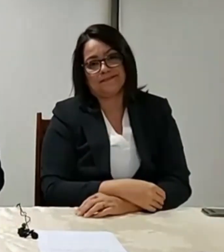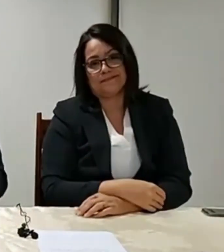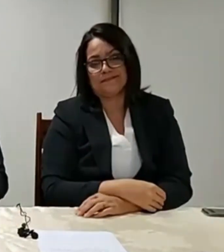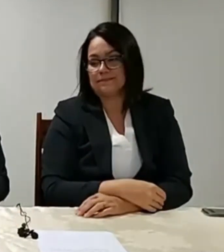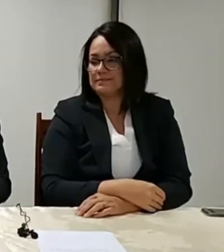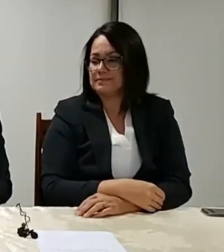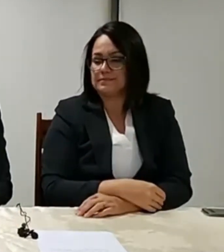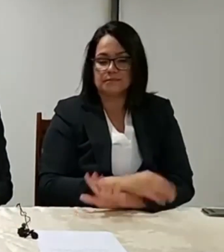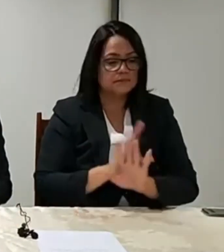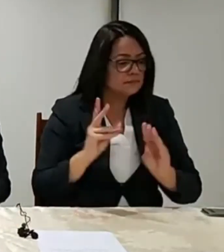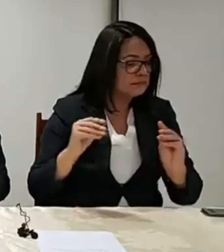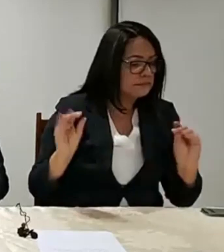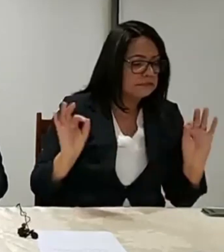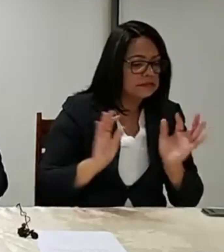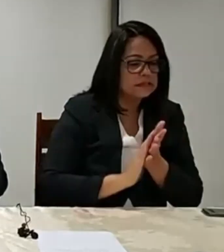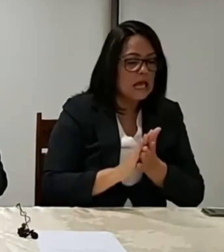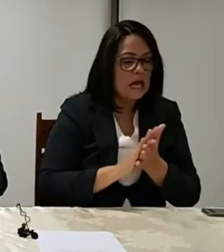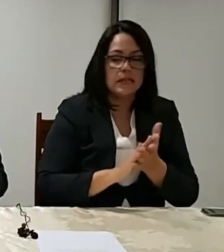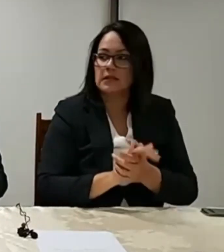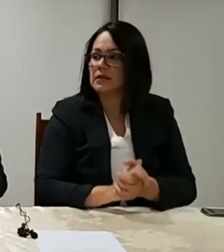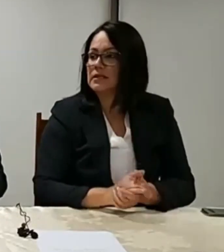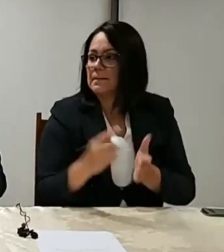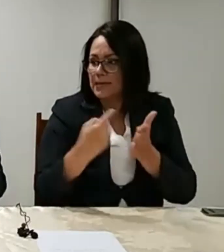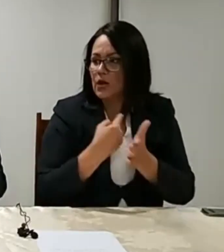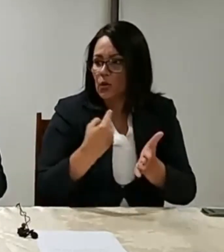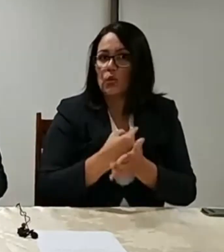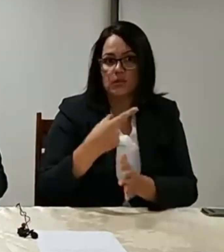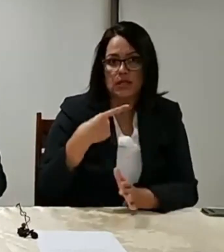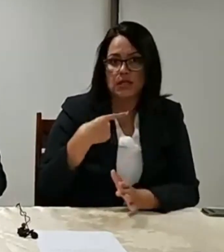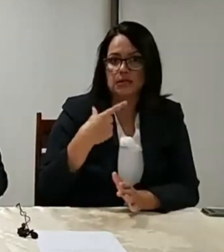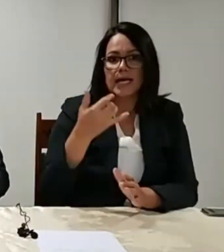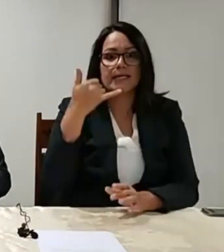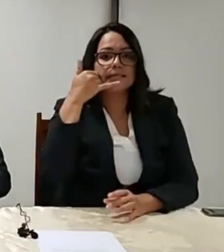Acho que não tem mais nada, não. Tem pergunta aí? Sim, senhor. Vamos lá.